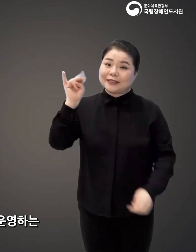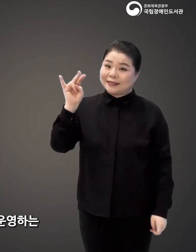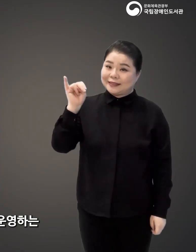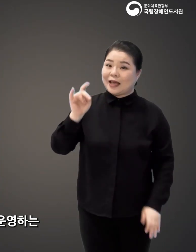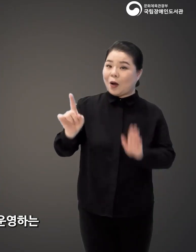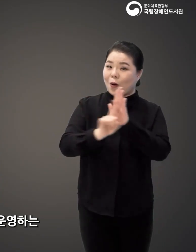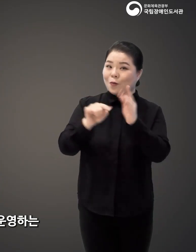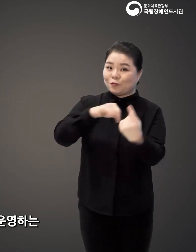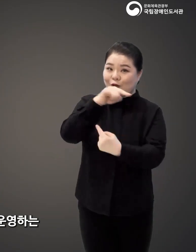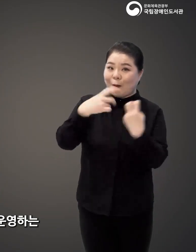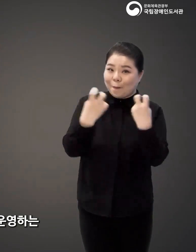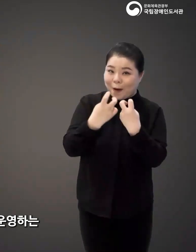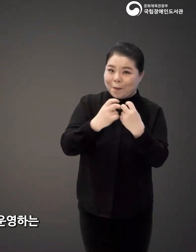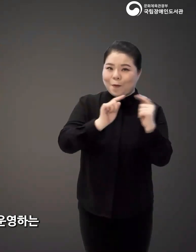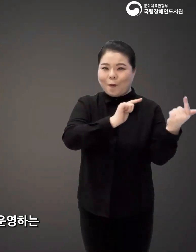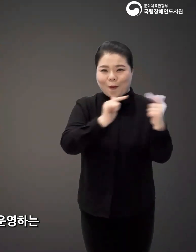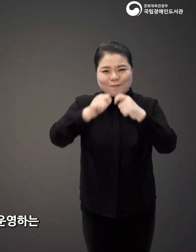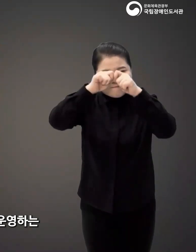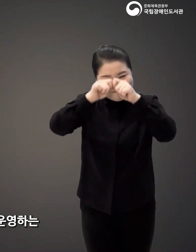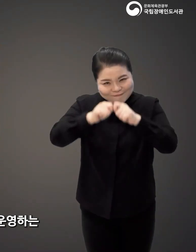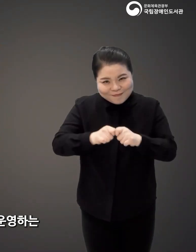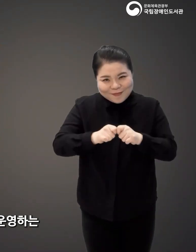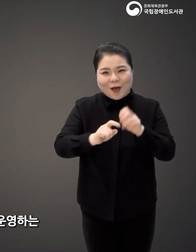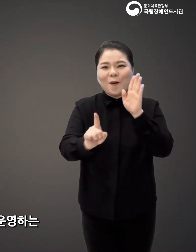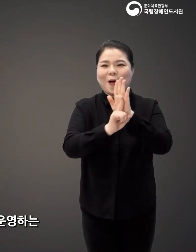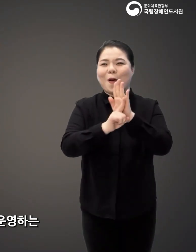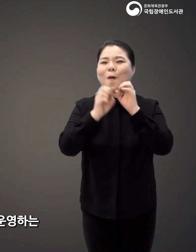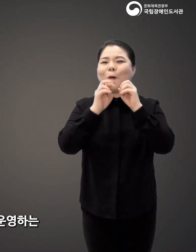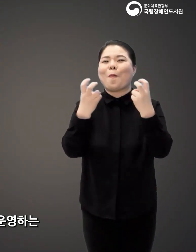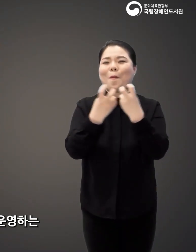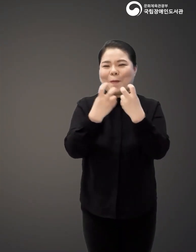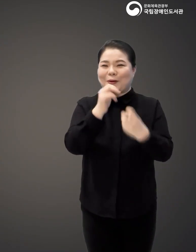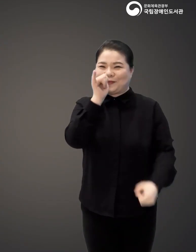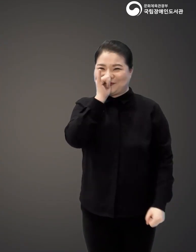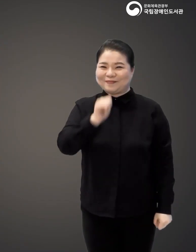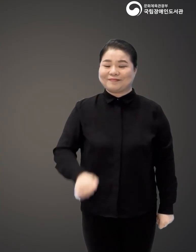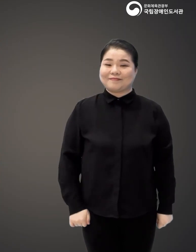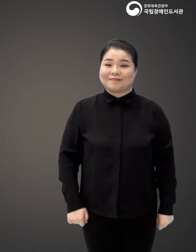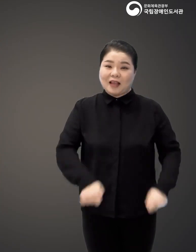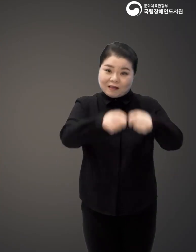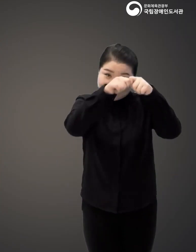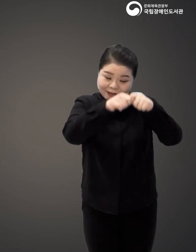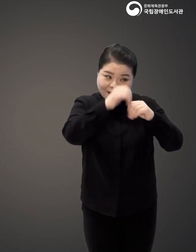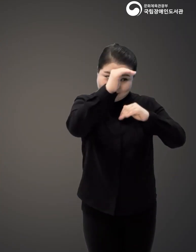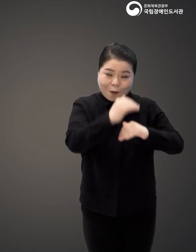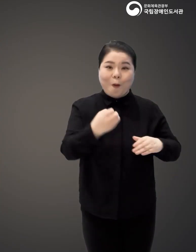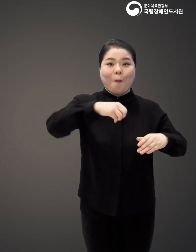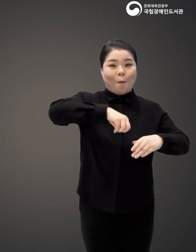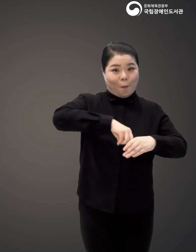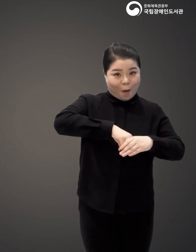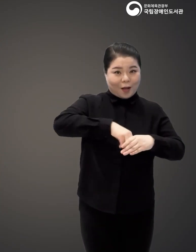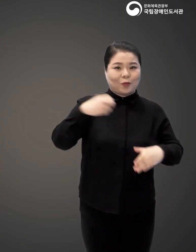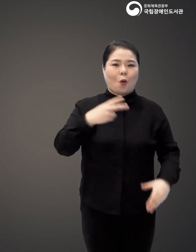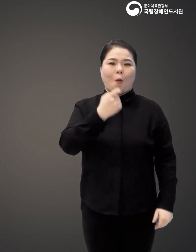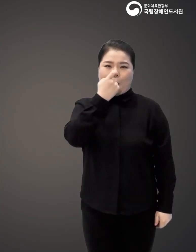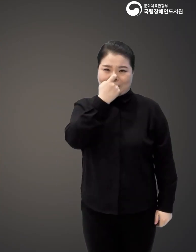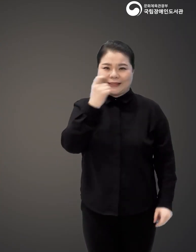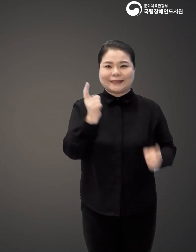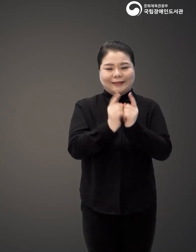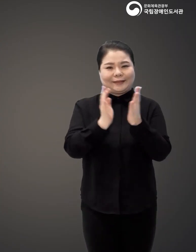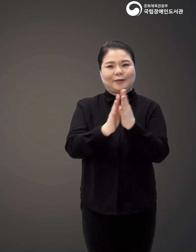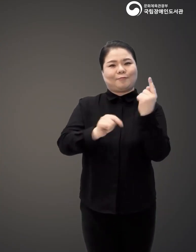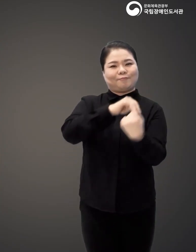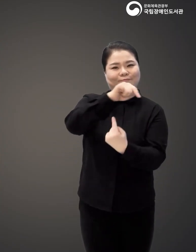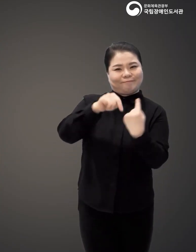운영하는 법까지 다양하고 세세한 광고 홍보법이 들어 있습니다. 저자는 이런 디테일한 내용과 함께 본인이 직접